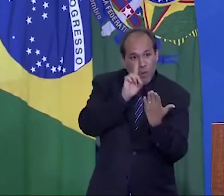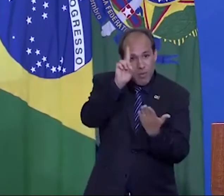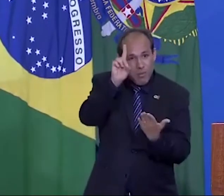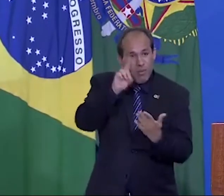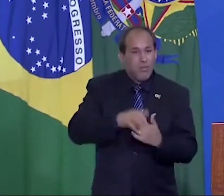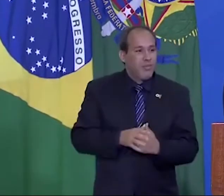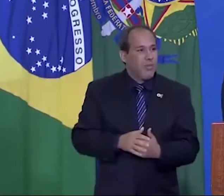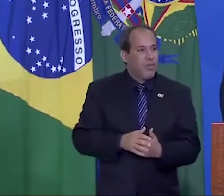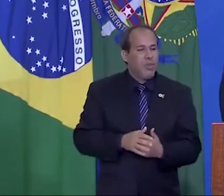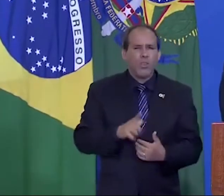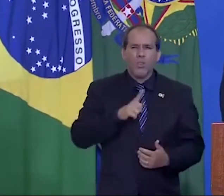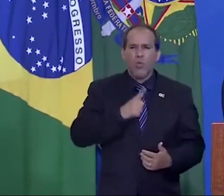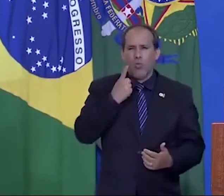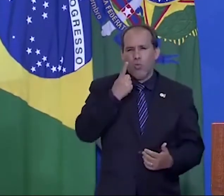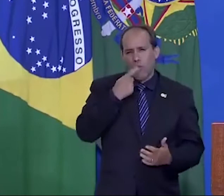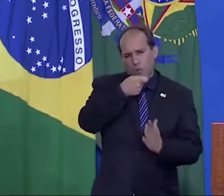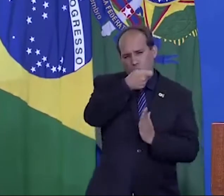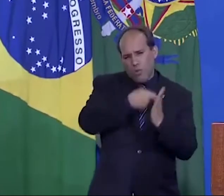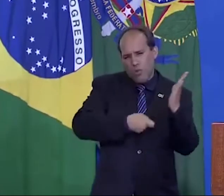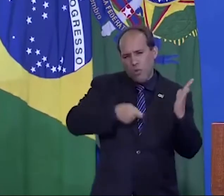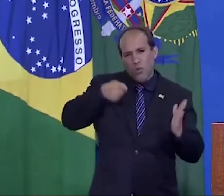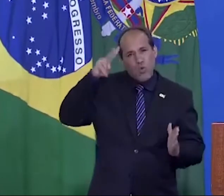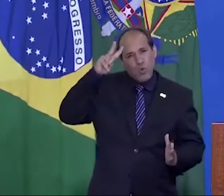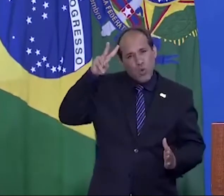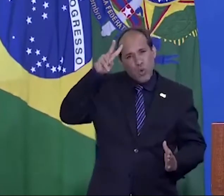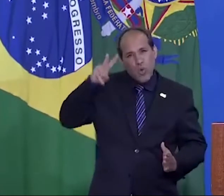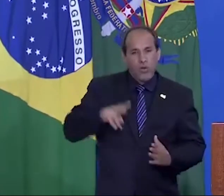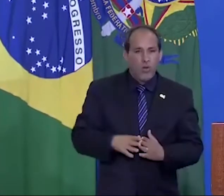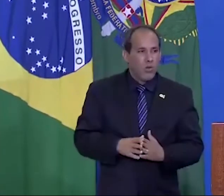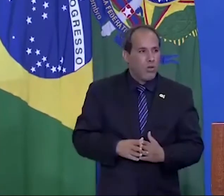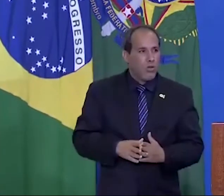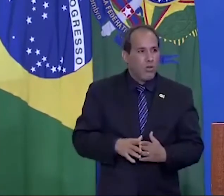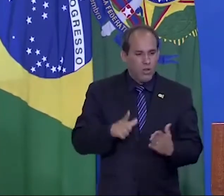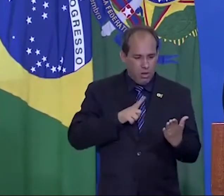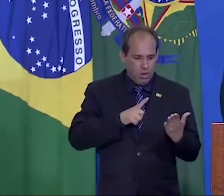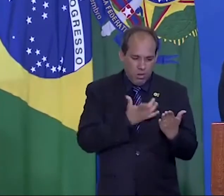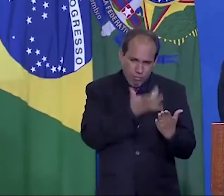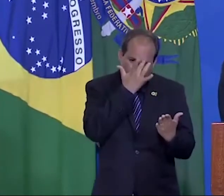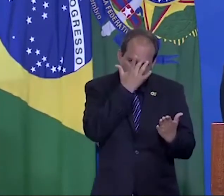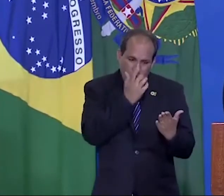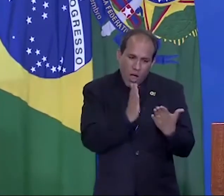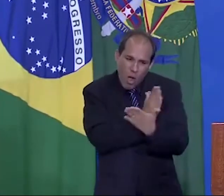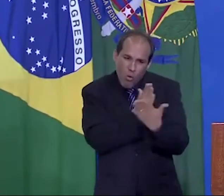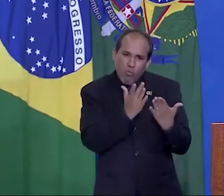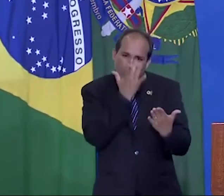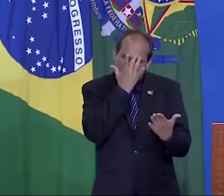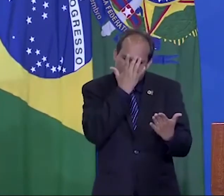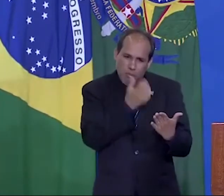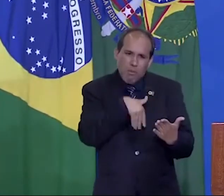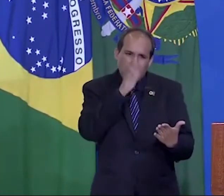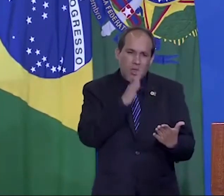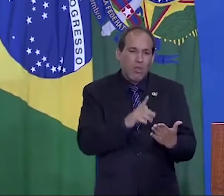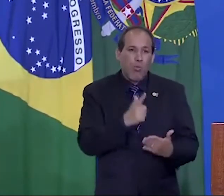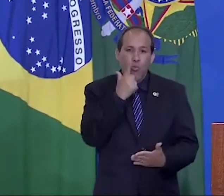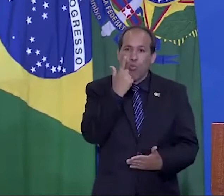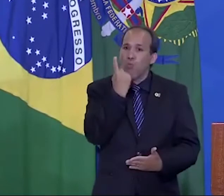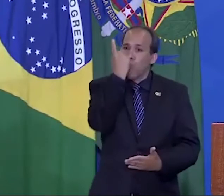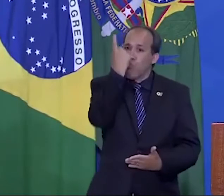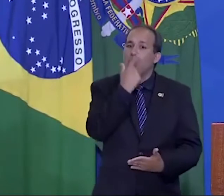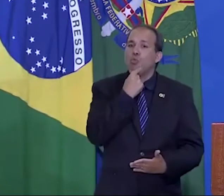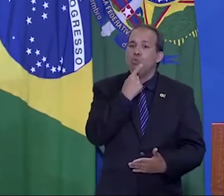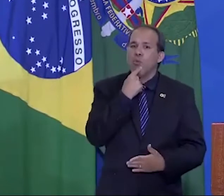Uma das passagens, porque muita coisa fica, um homem esperou